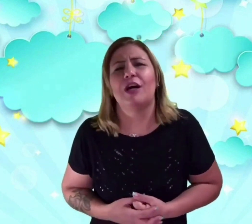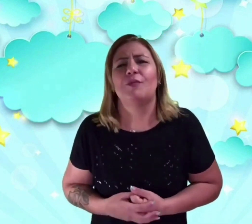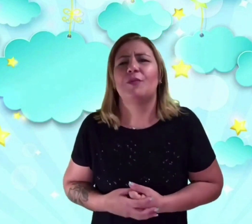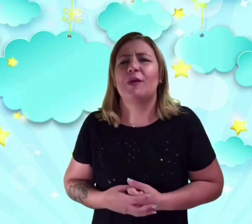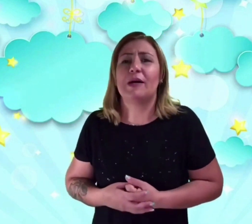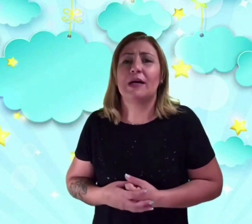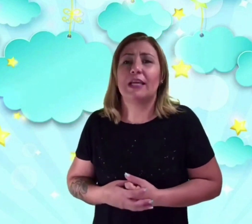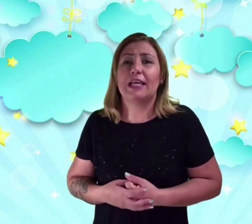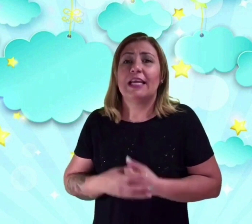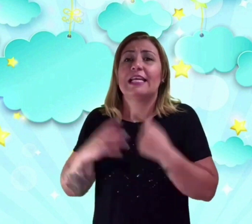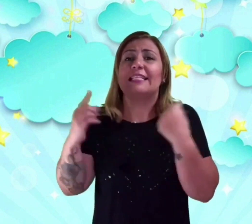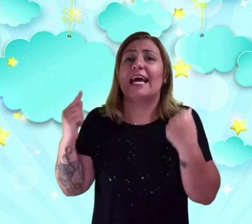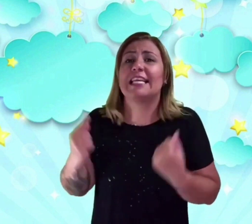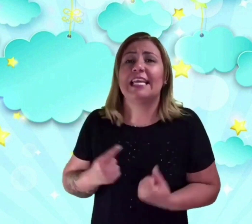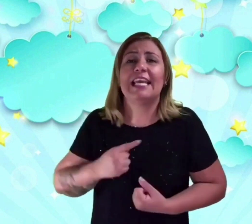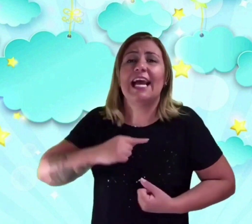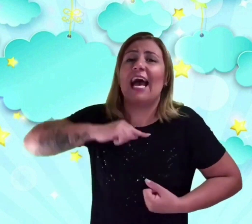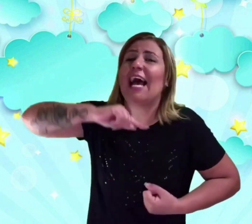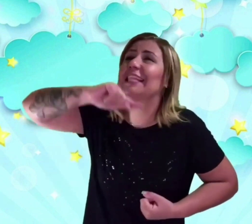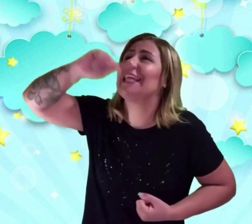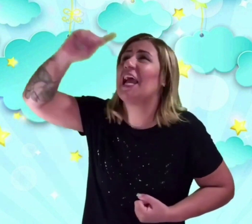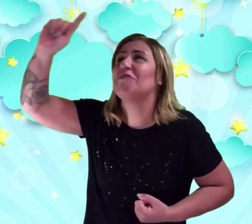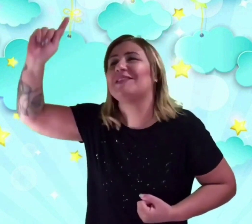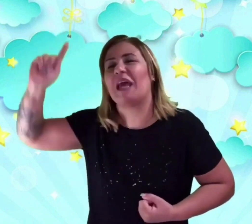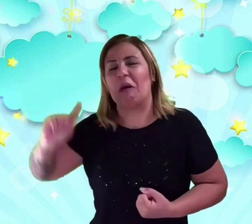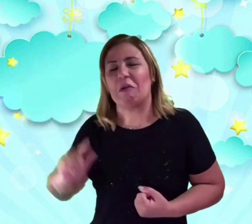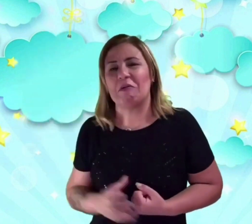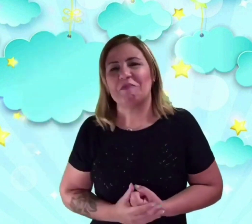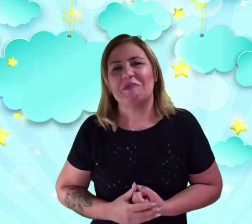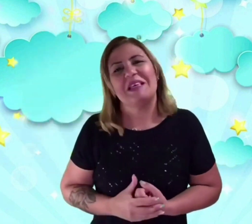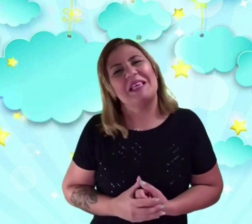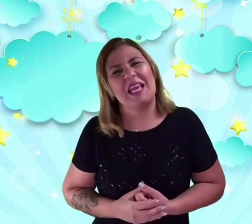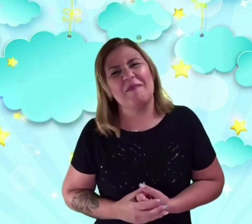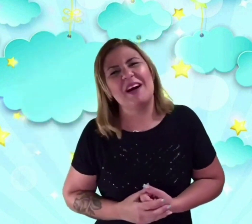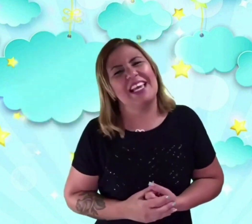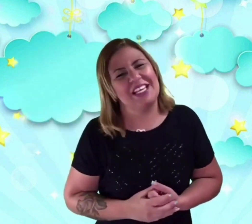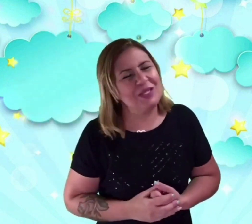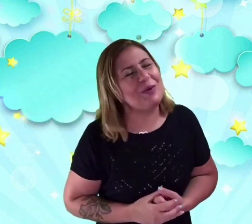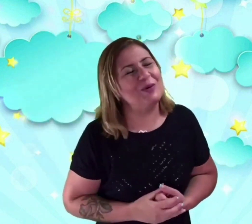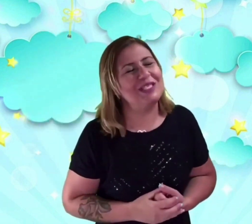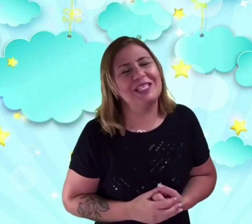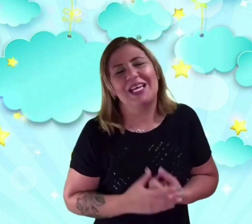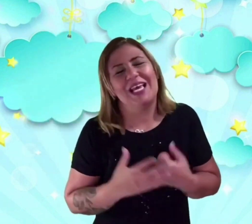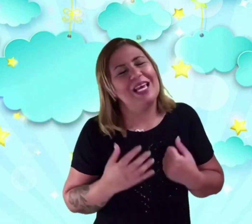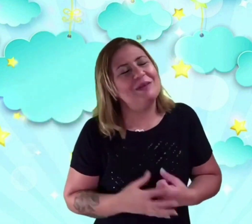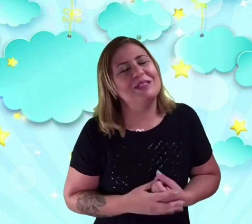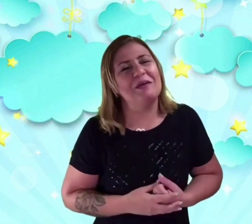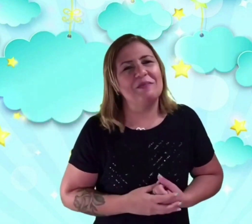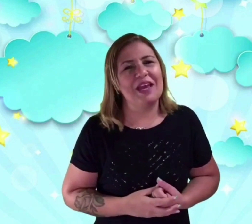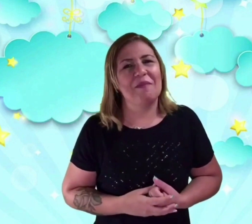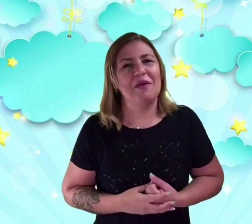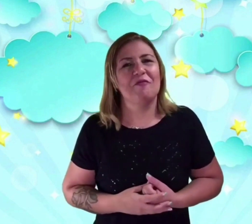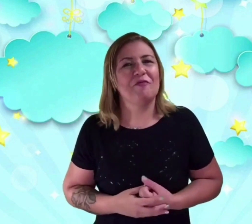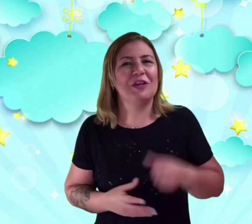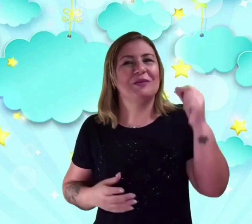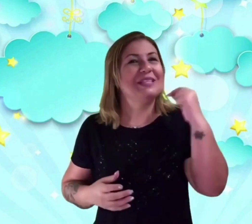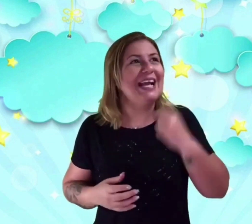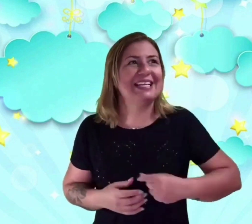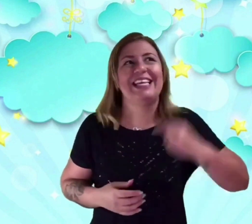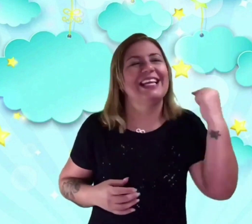amo, mamãe, daqui até o céu. E a mãe responde, Eu também, meu filho, daqui